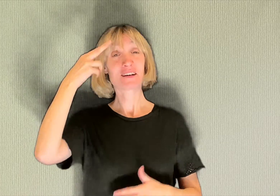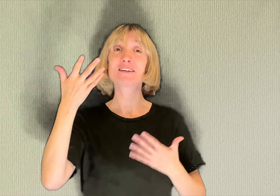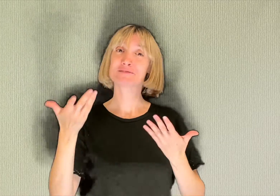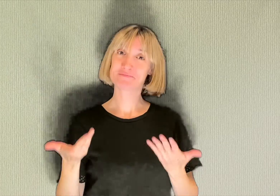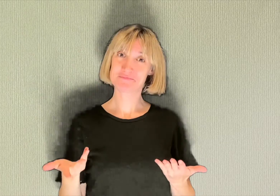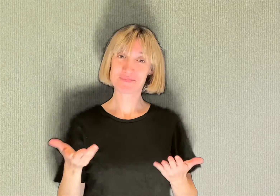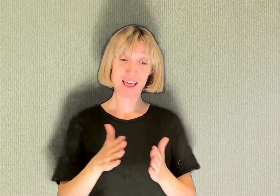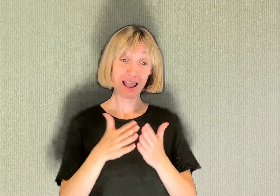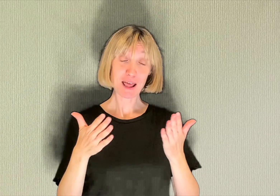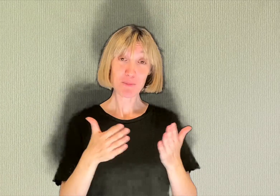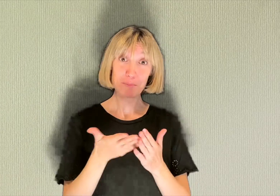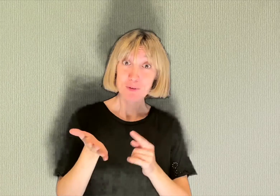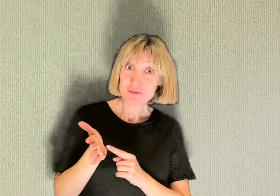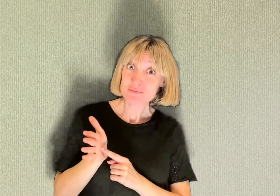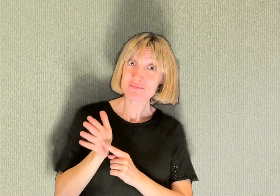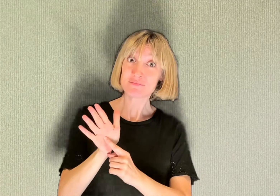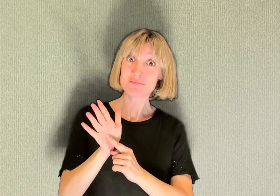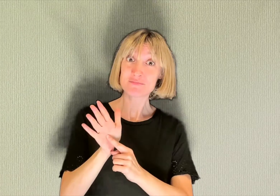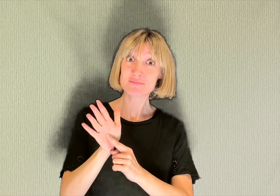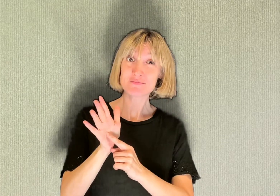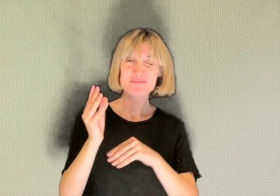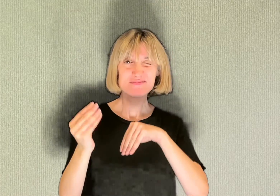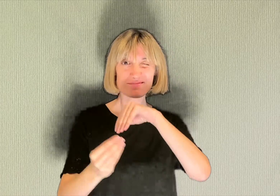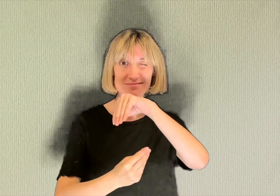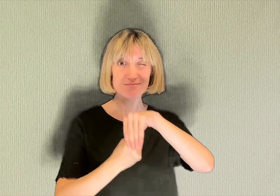a Leon Wirt, quando era un bambino.